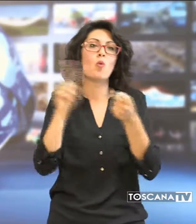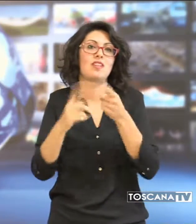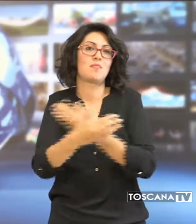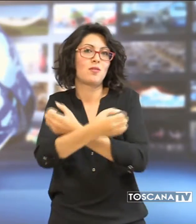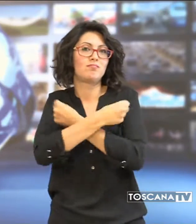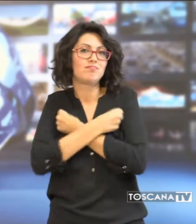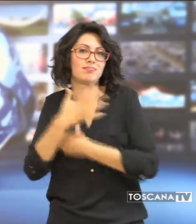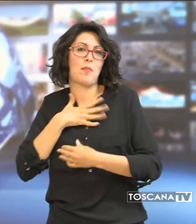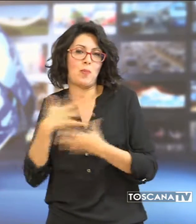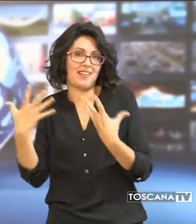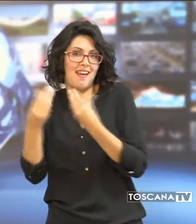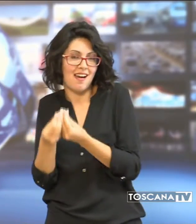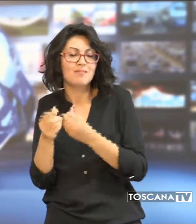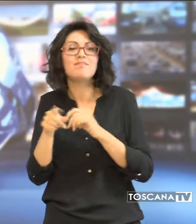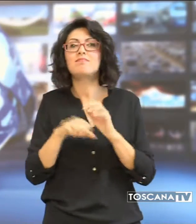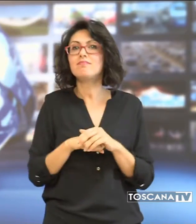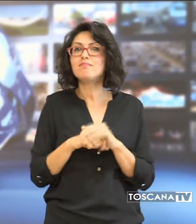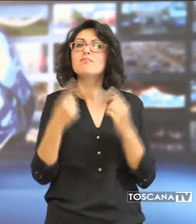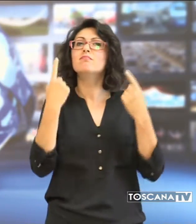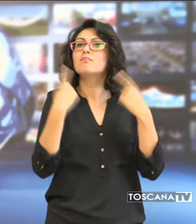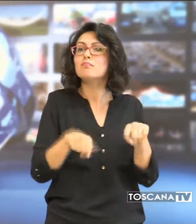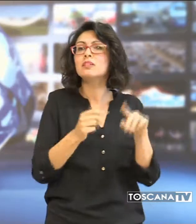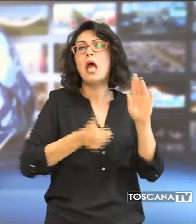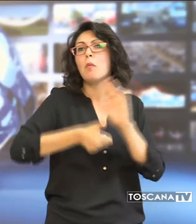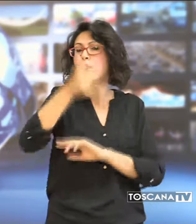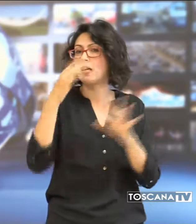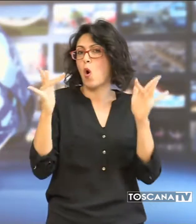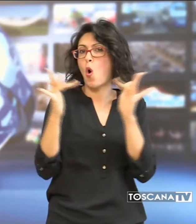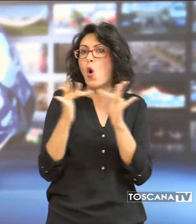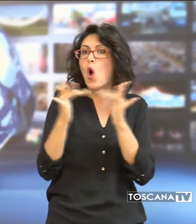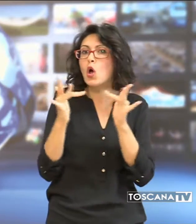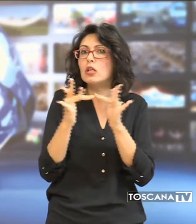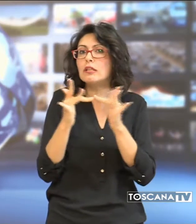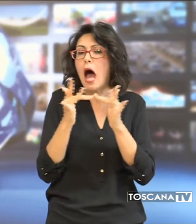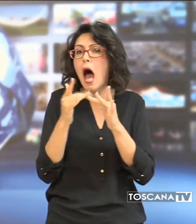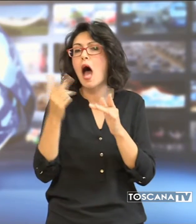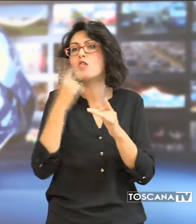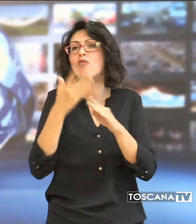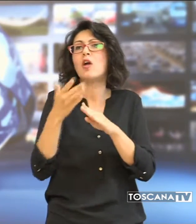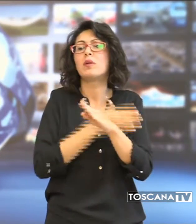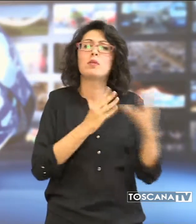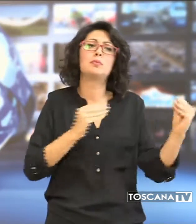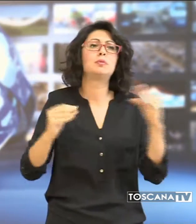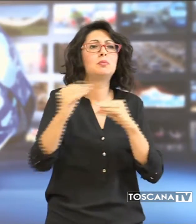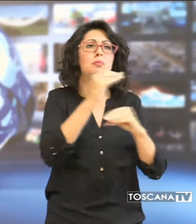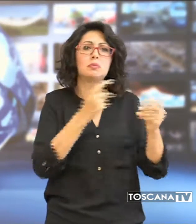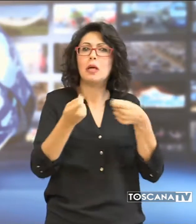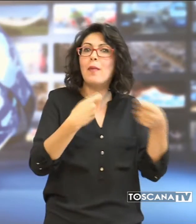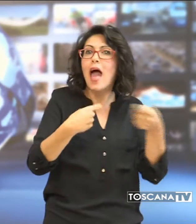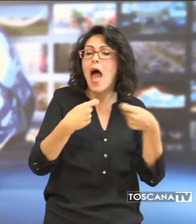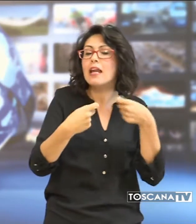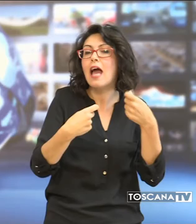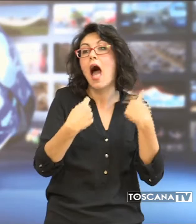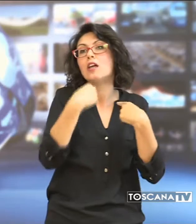al giocatore. Si è trattato di un primo contatto dopo le continue voci di mercato che